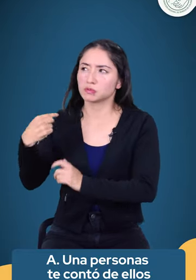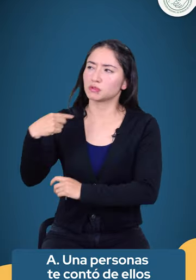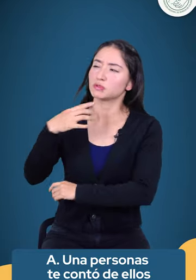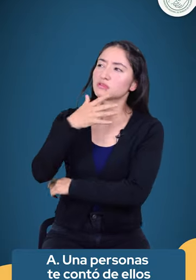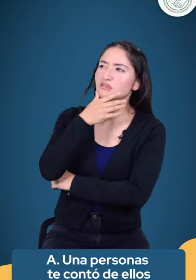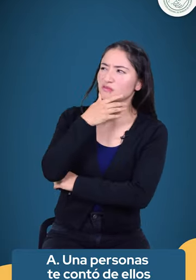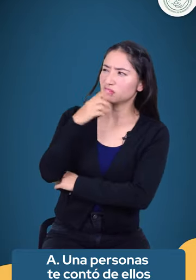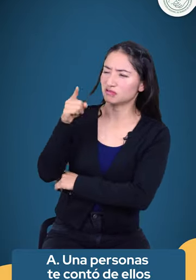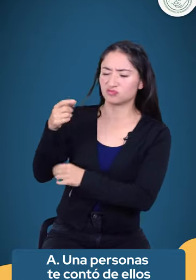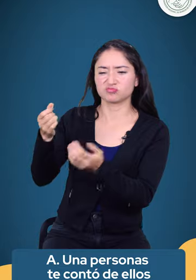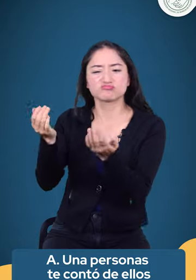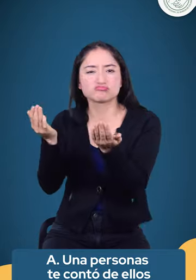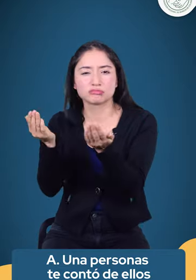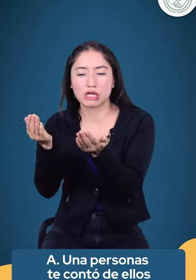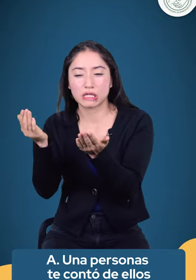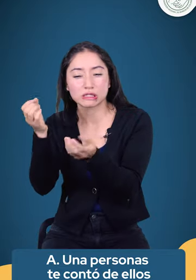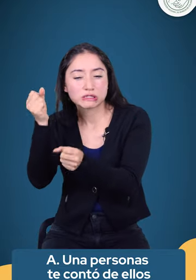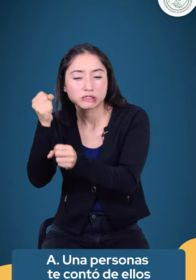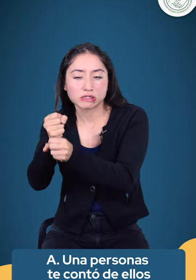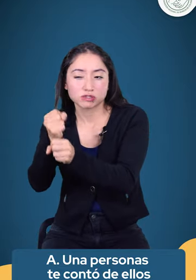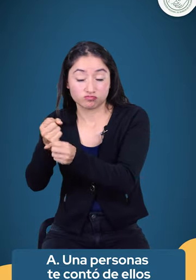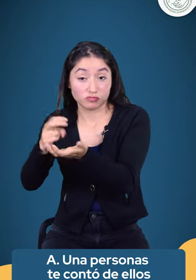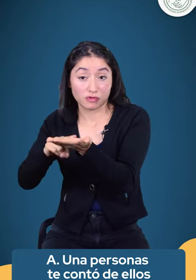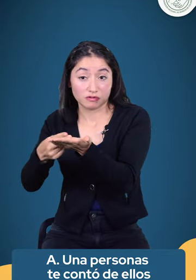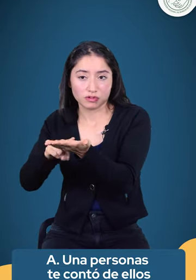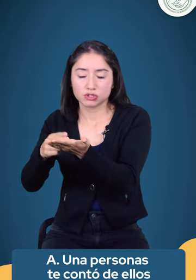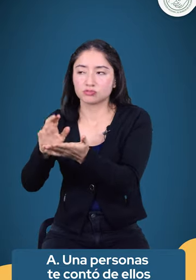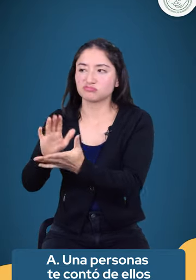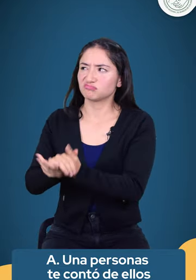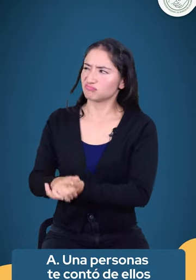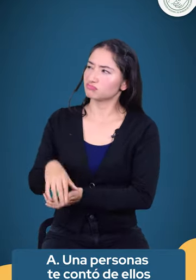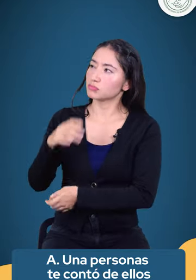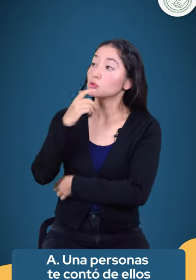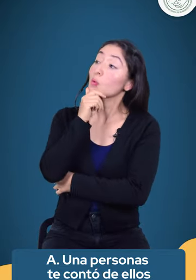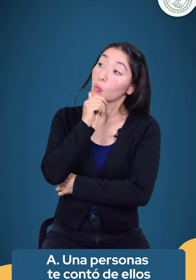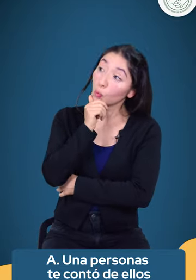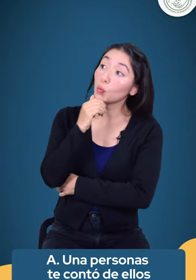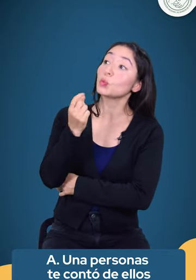C. mí me pareció un trabajo muy interesante y bonito. C.